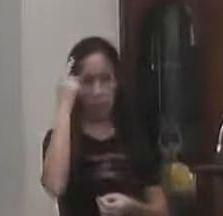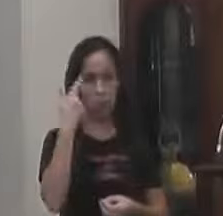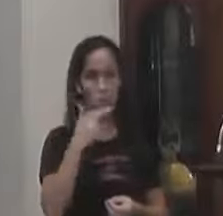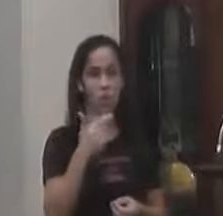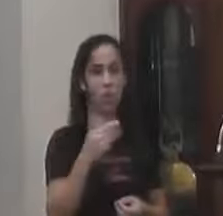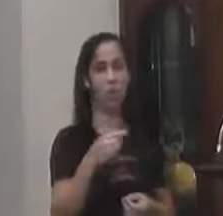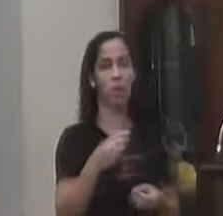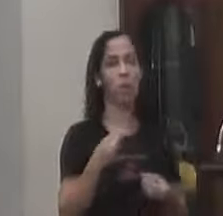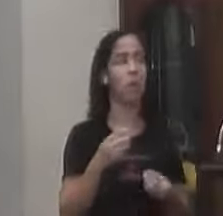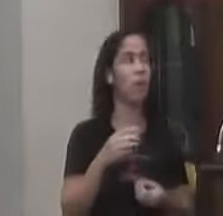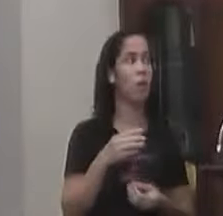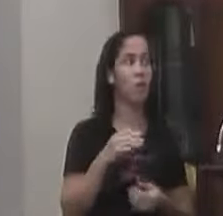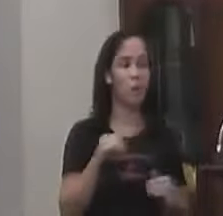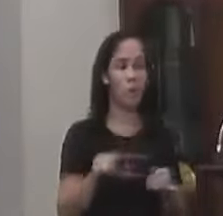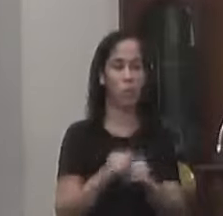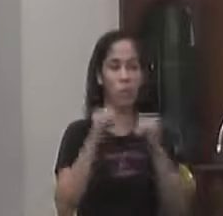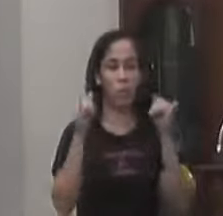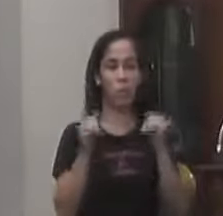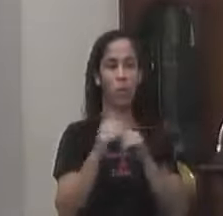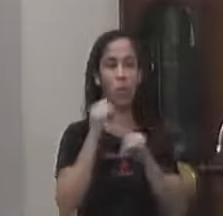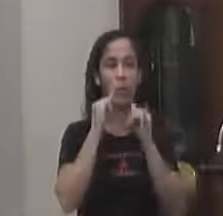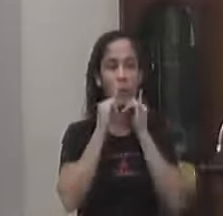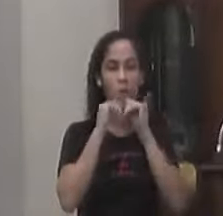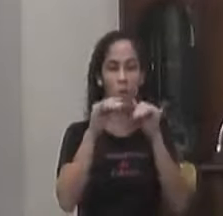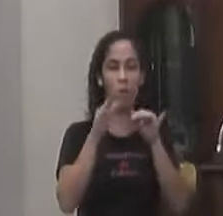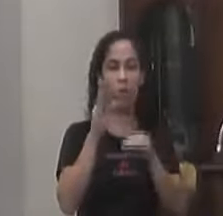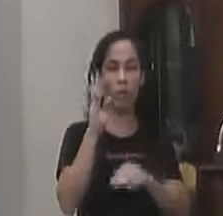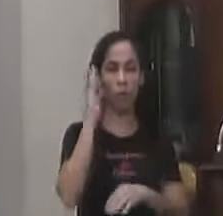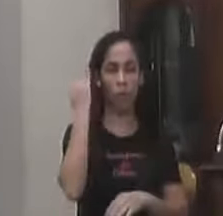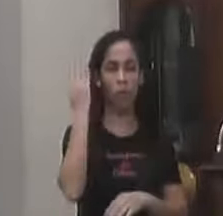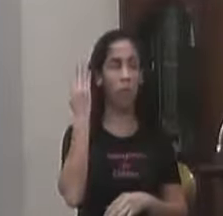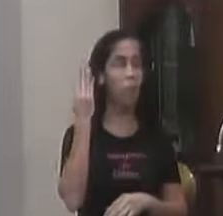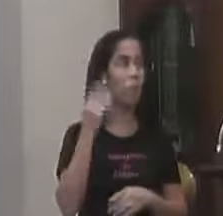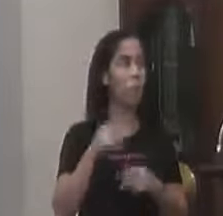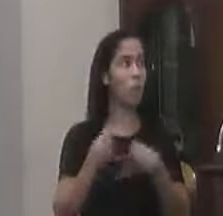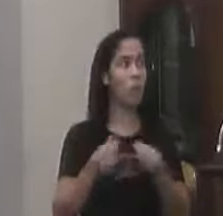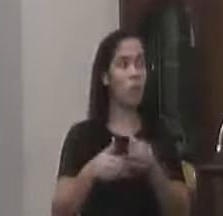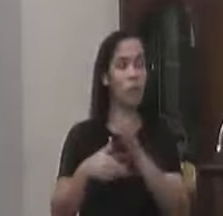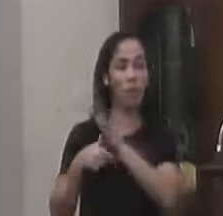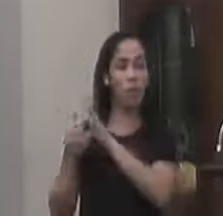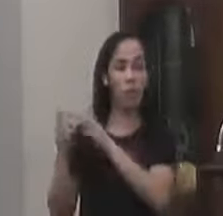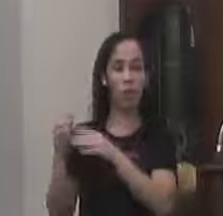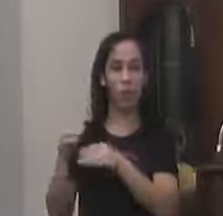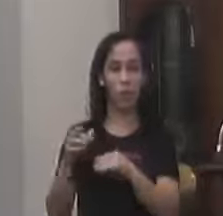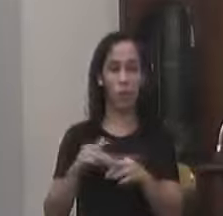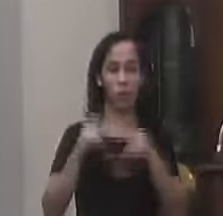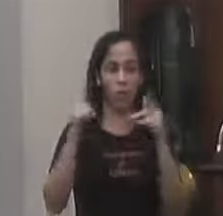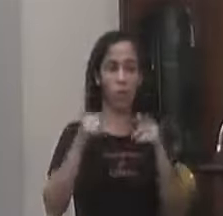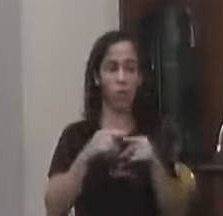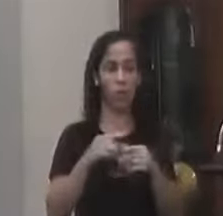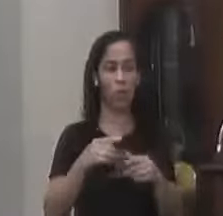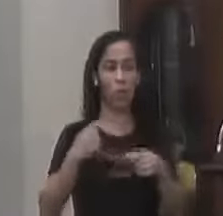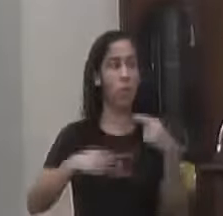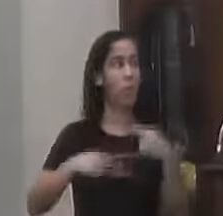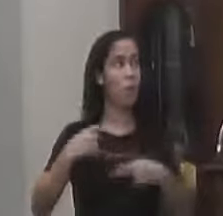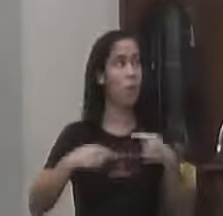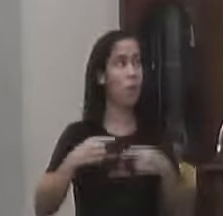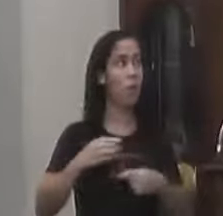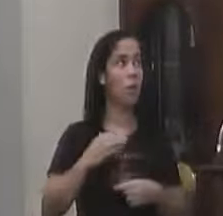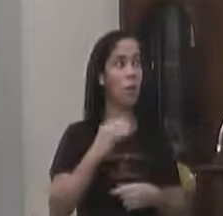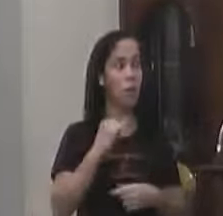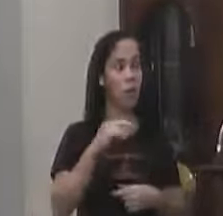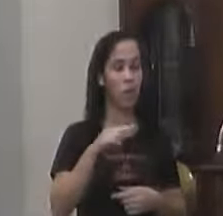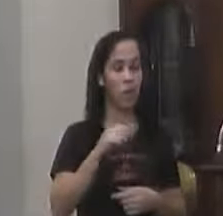feitas de boba E informações falsas Porque hoje em dia Diferentemente da última eleição A polícia civil Já tem um